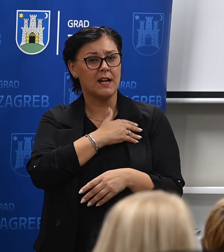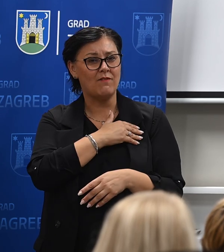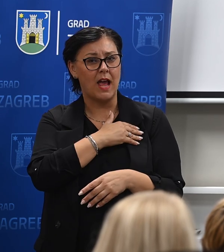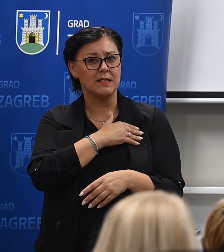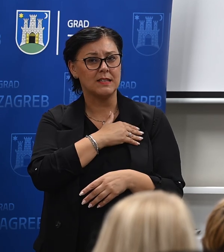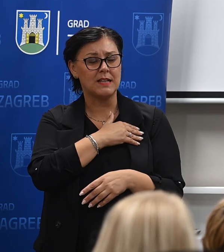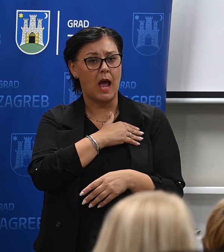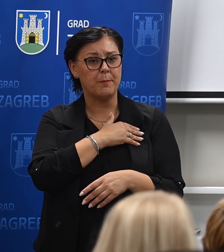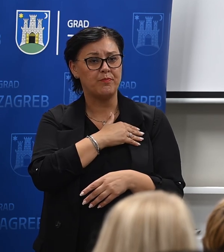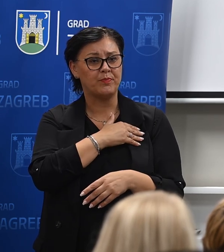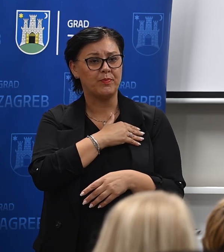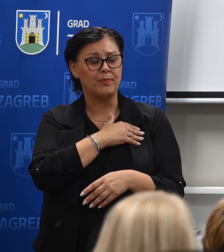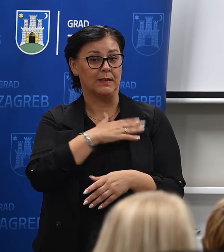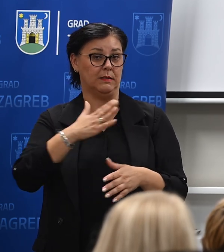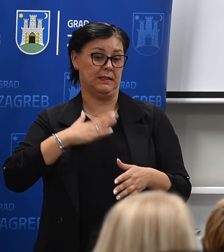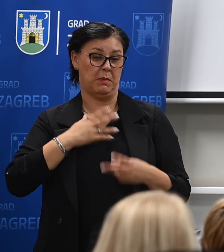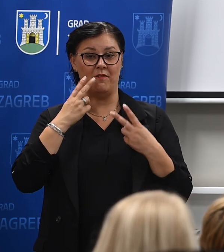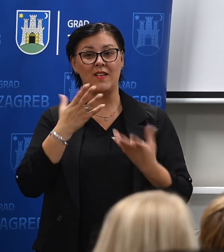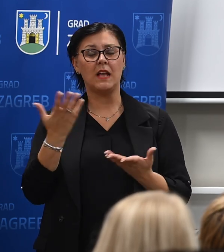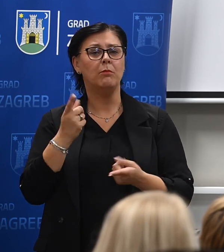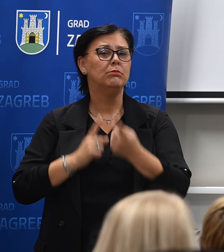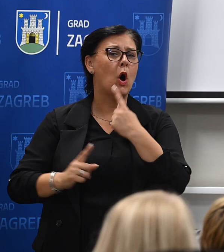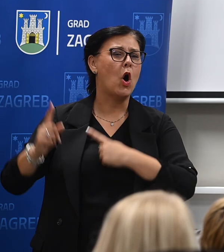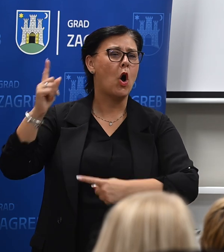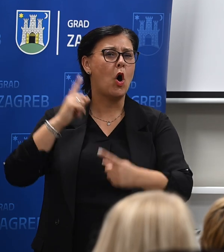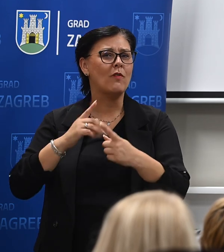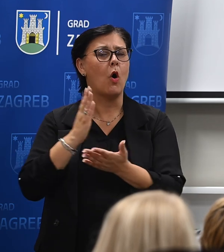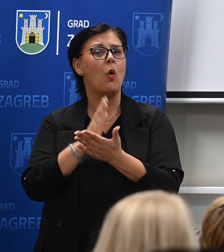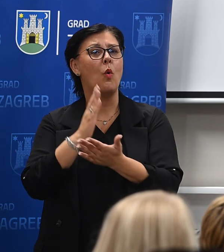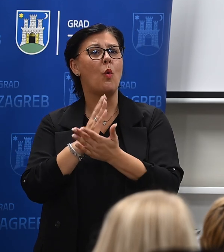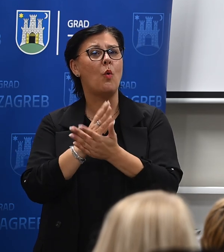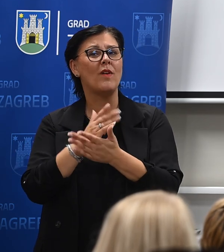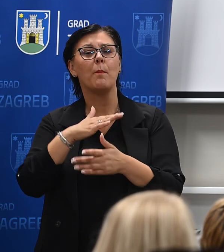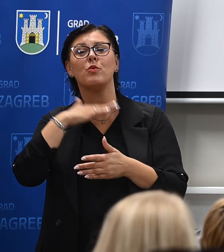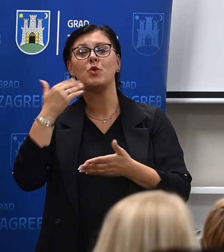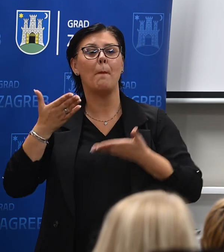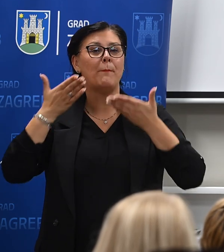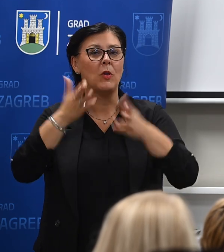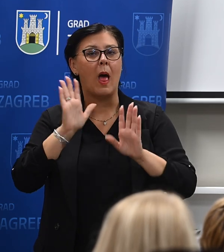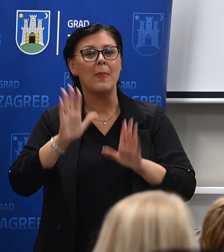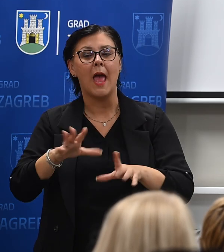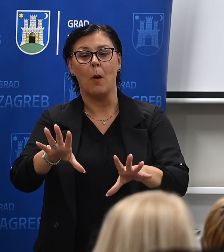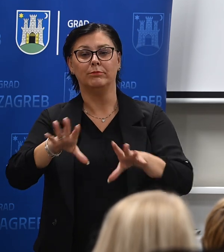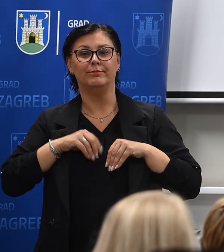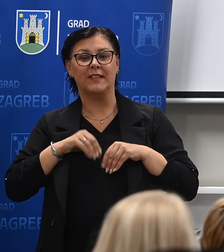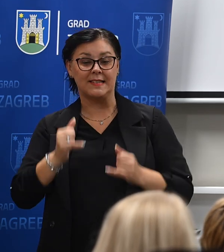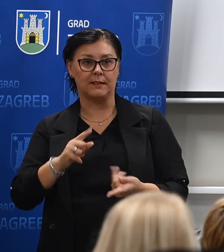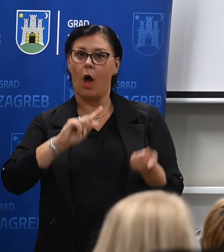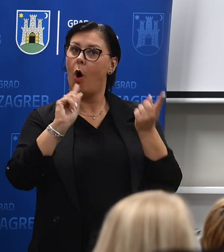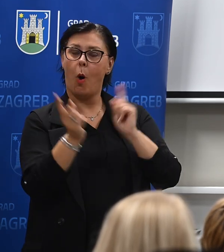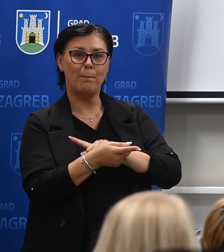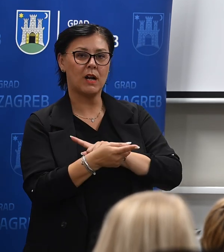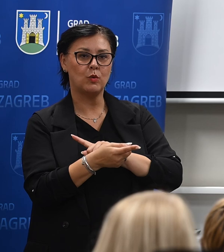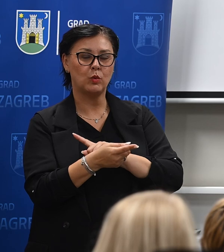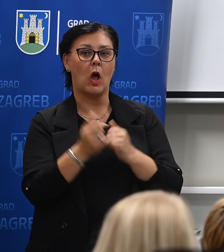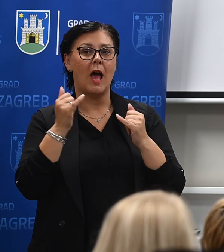netipično za sebe, gledano povijesno, uvijek je bilo zapravo više ponude nego potraženja tržištu rada, sad je obrnuta situacija.